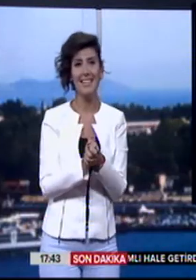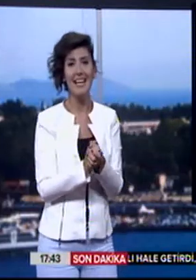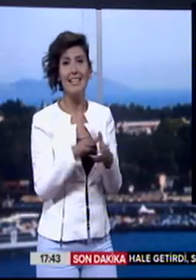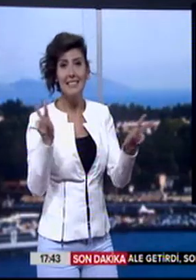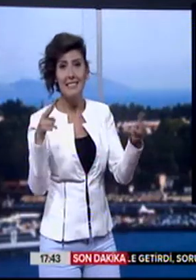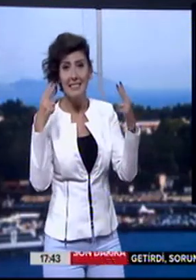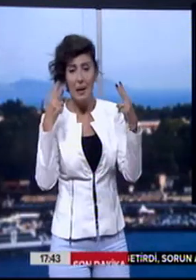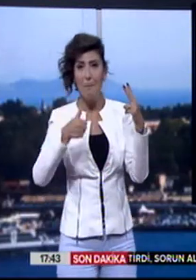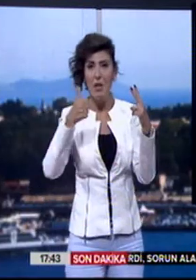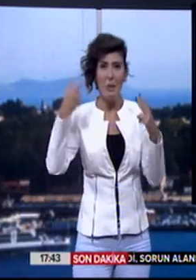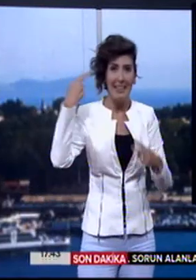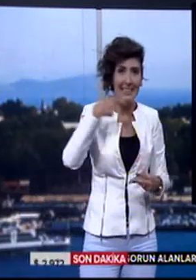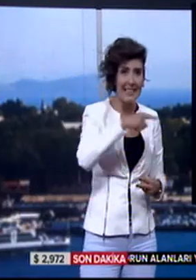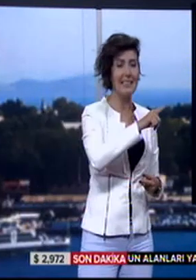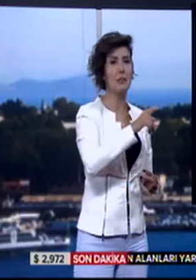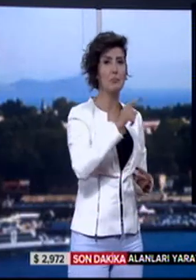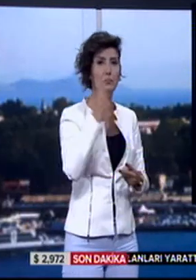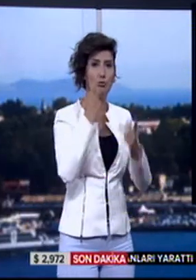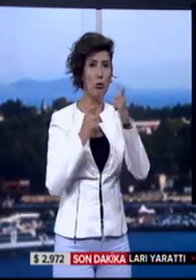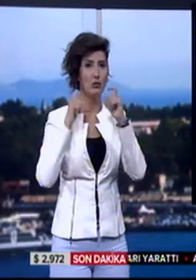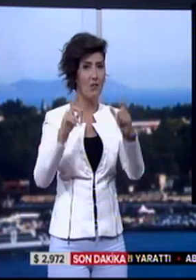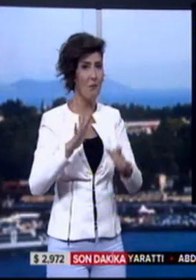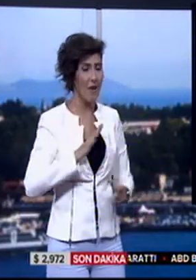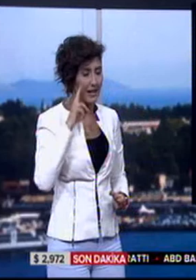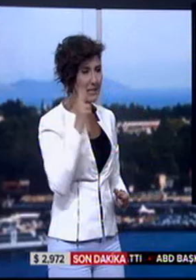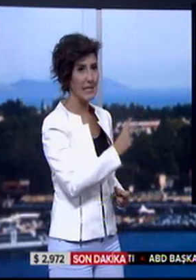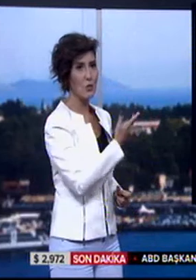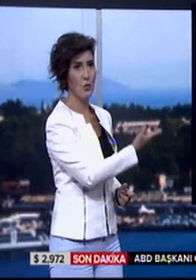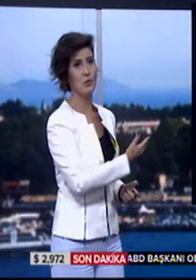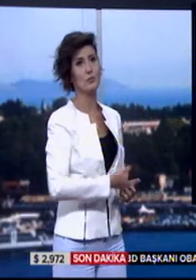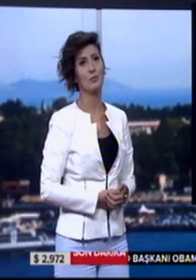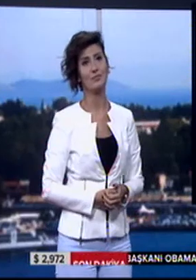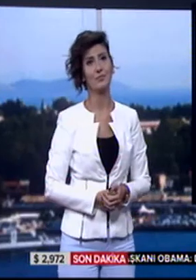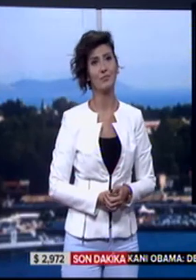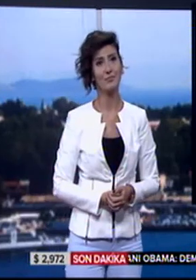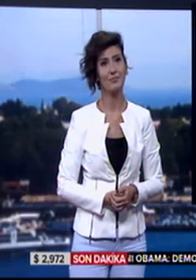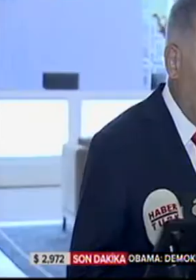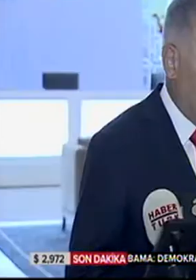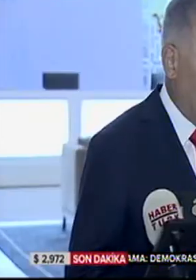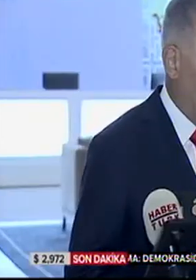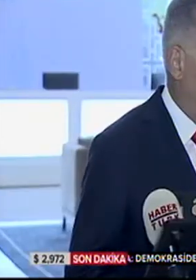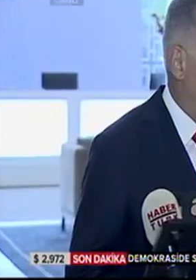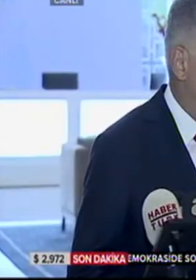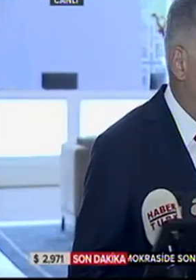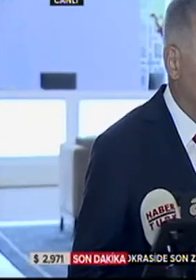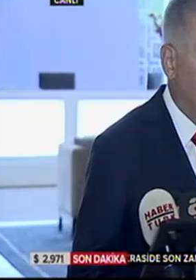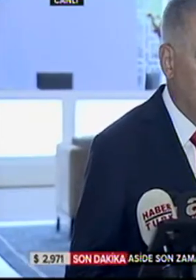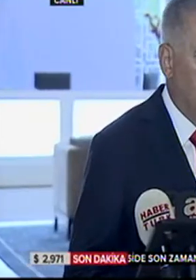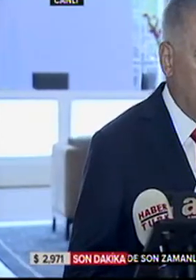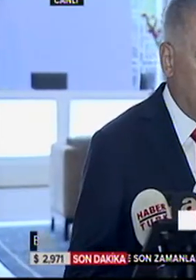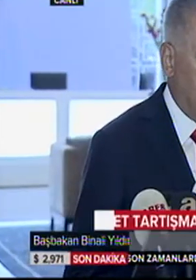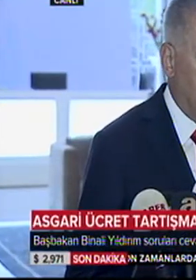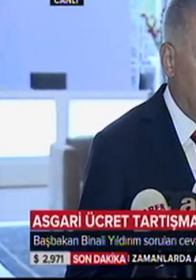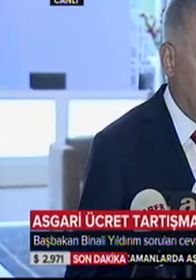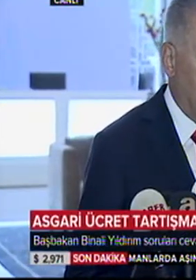Sayın seyirciler, Başbakan Binali Yıldırım gündeme ilişkin soruları yanıtlıyor. Hemen getiriyoruz ekranlarınıza. Hücret biliyorsunuz.